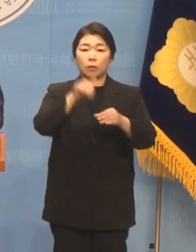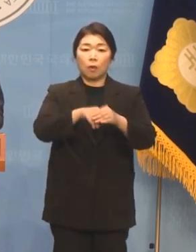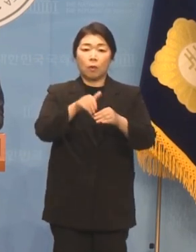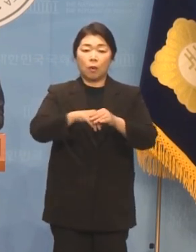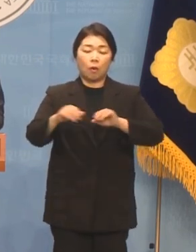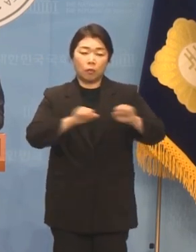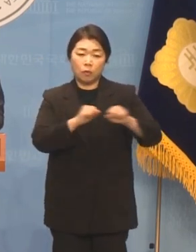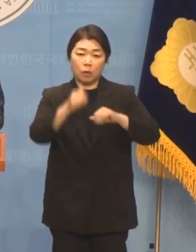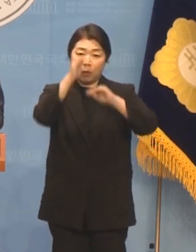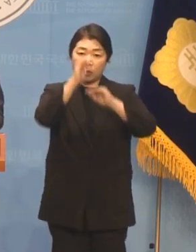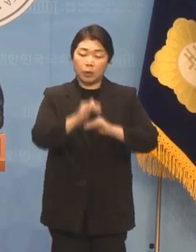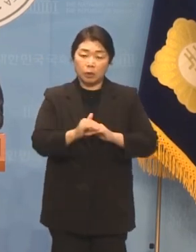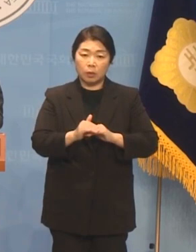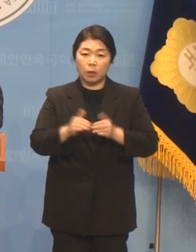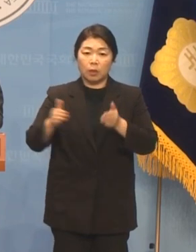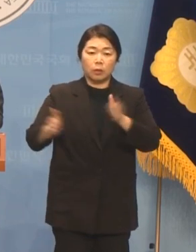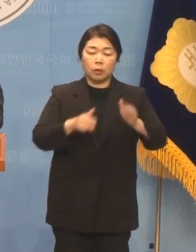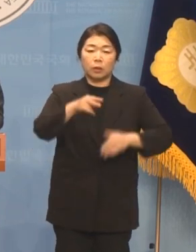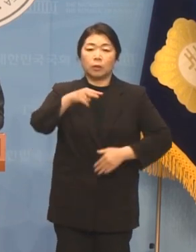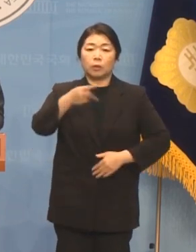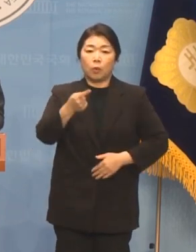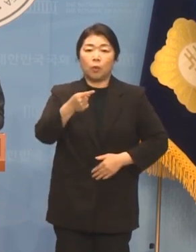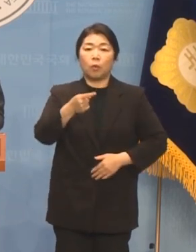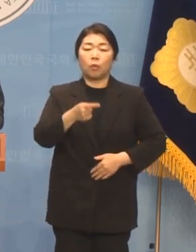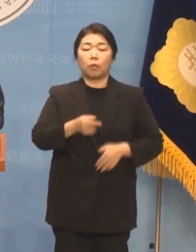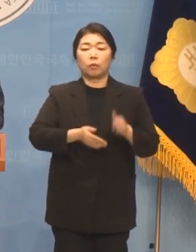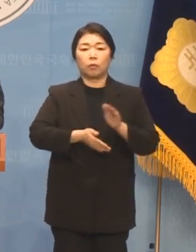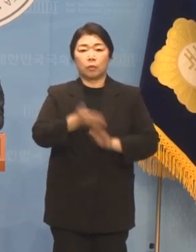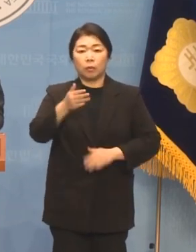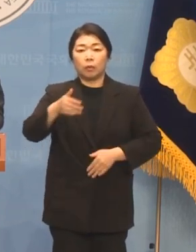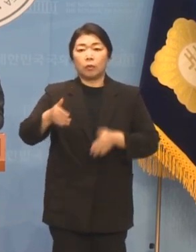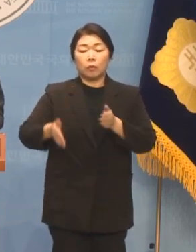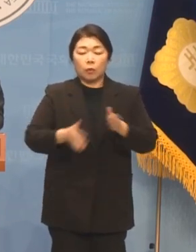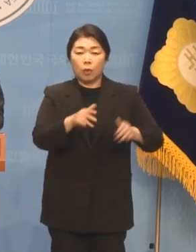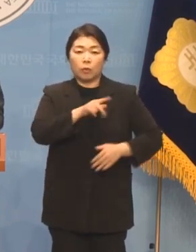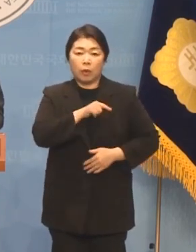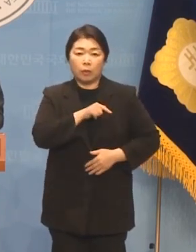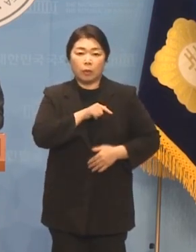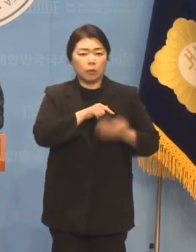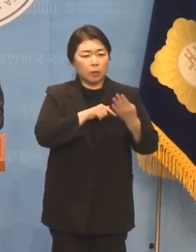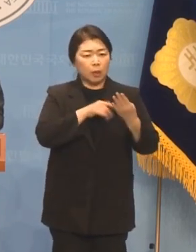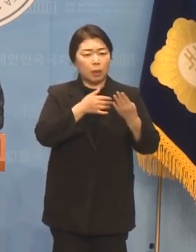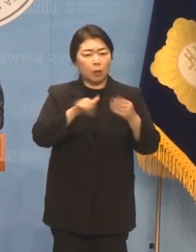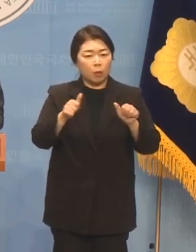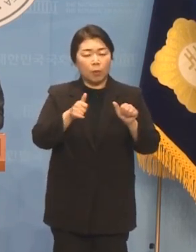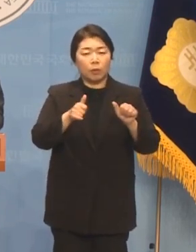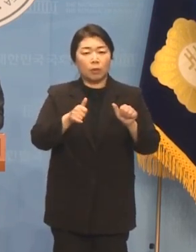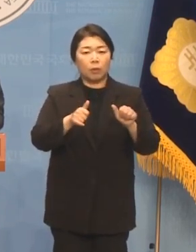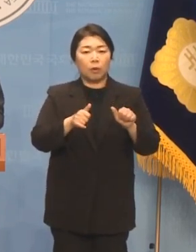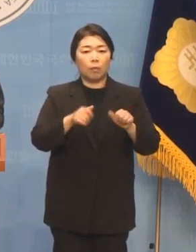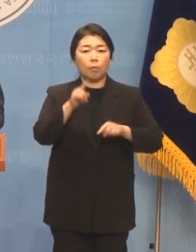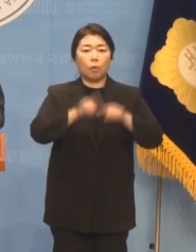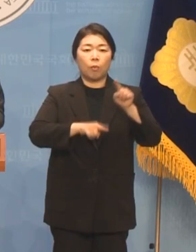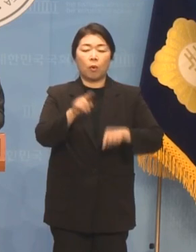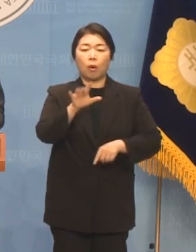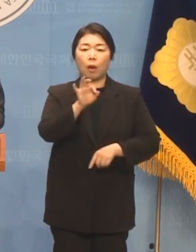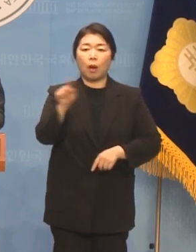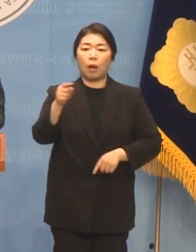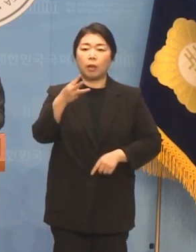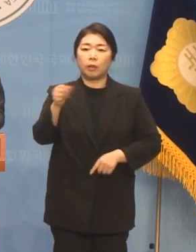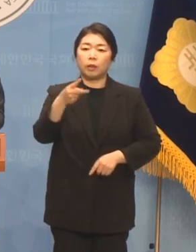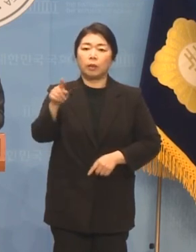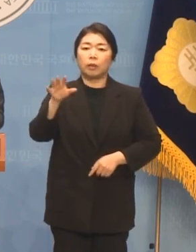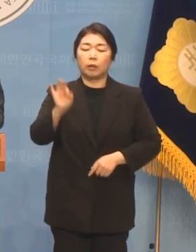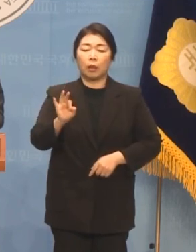과정에서 시도위원 4, 5명을 대동해 목포 아리랑뷔페식당에서 100여 명이나